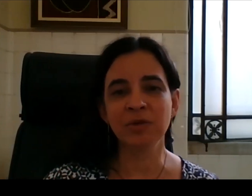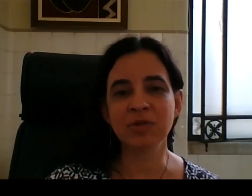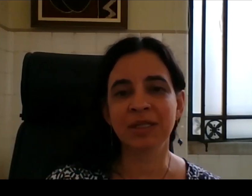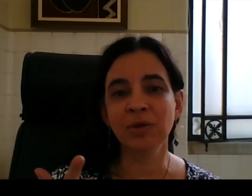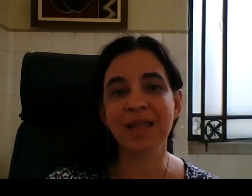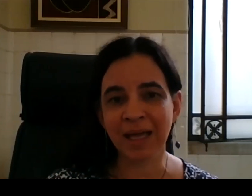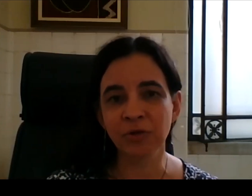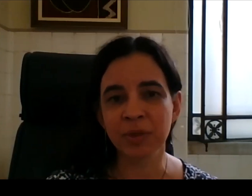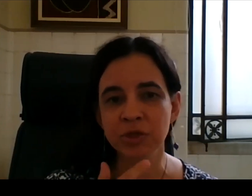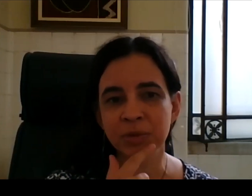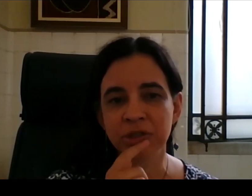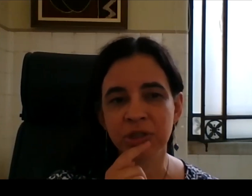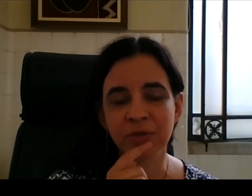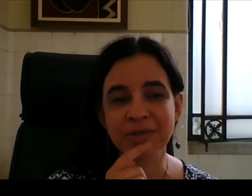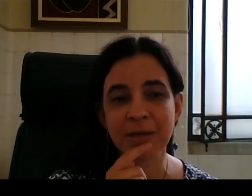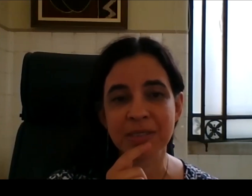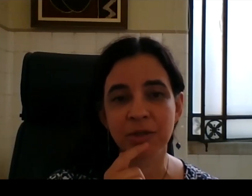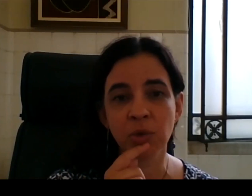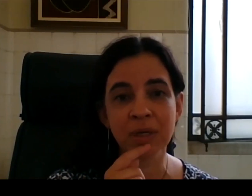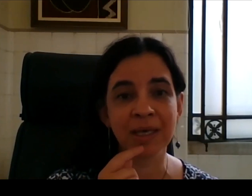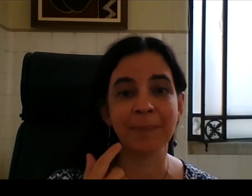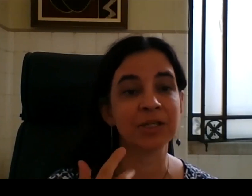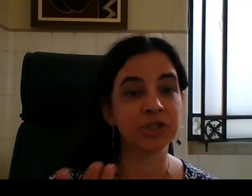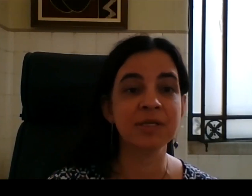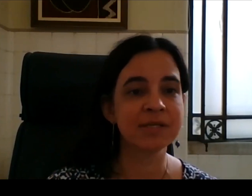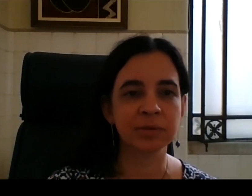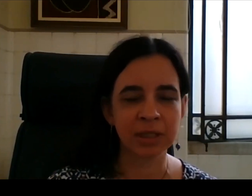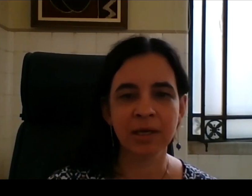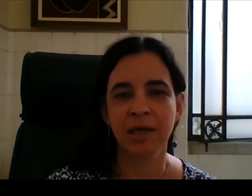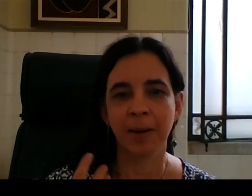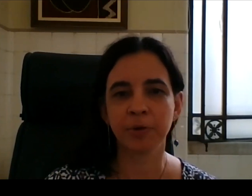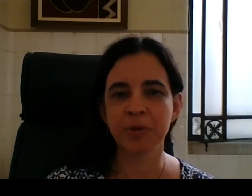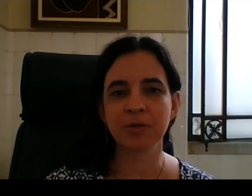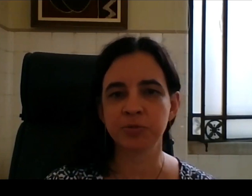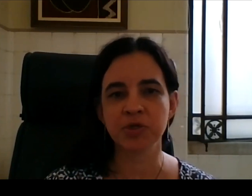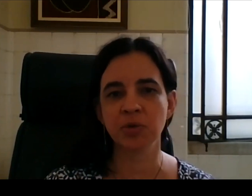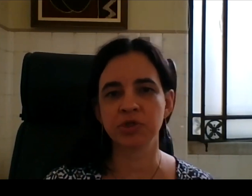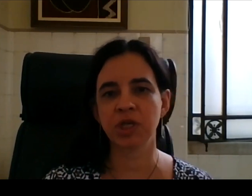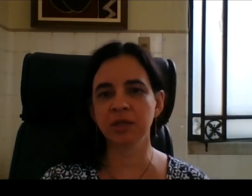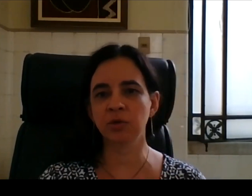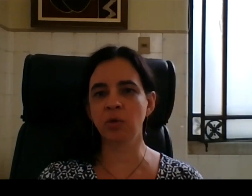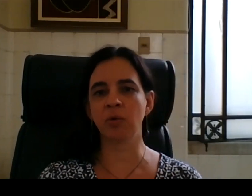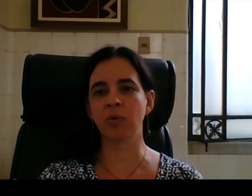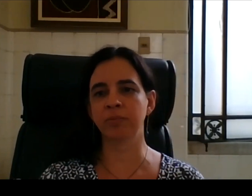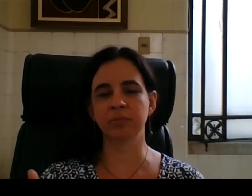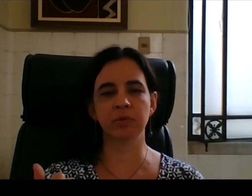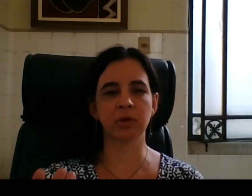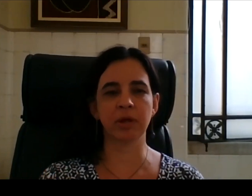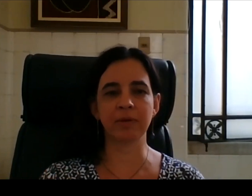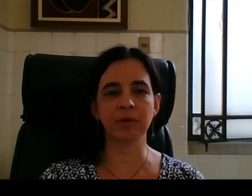acontecido isso até no dado mesmo, Tatiana, que você apresentou, que é baixíssimo a proporção de pessoas que entram por